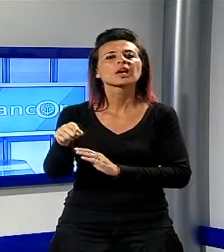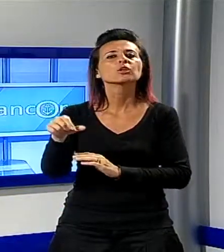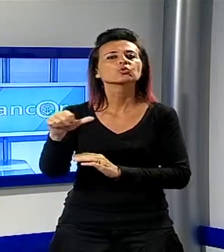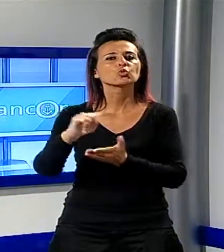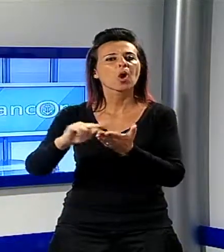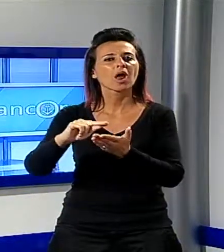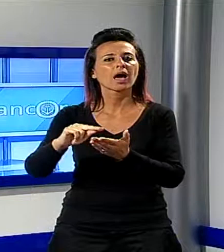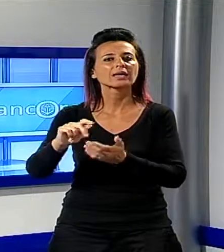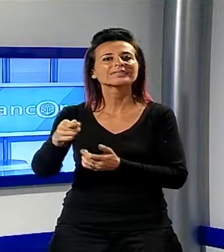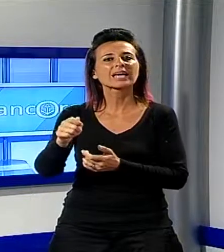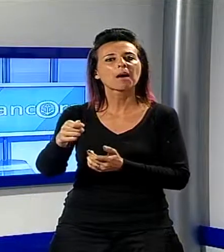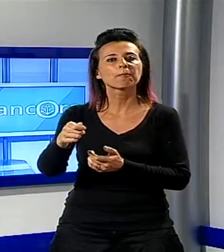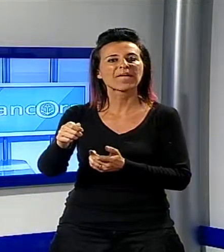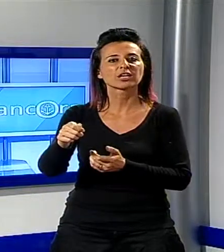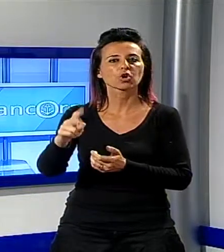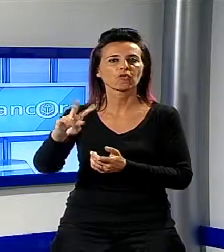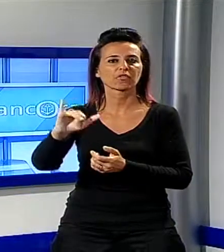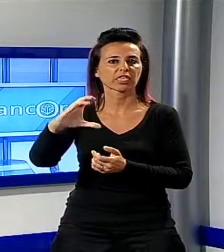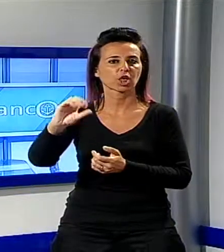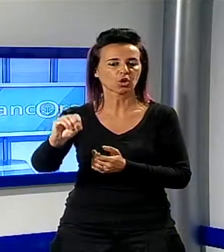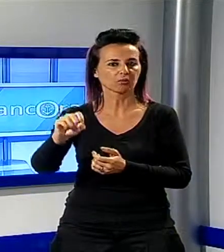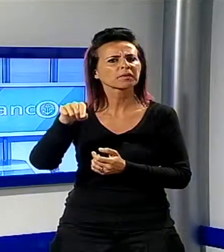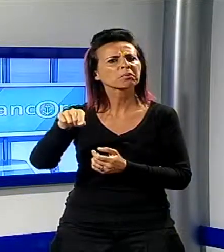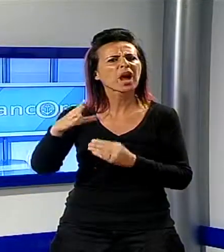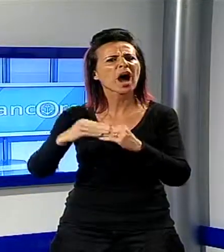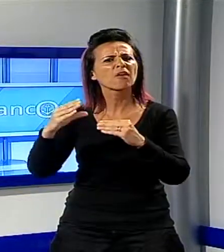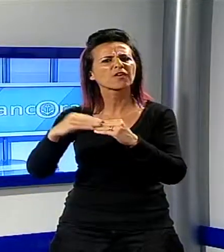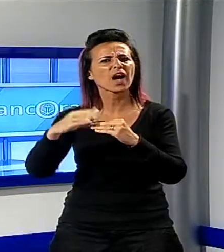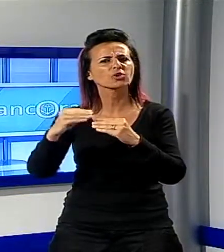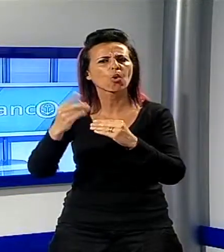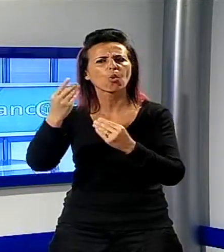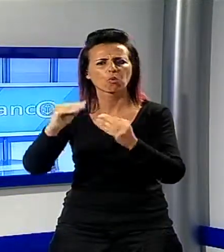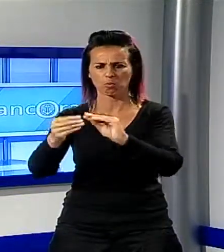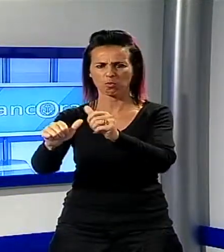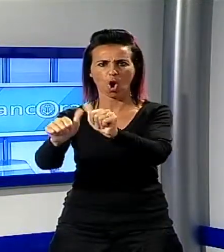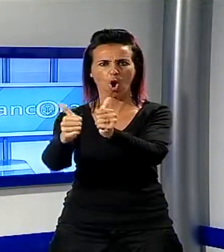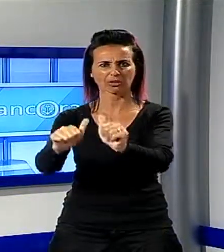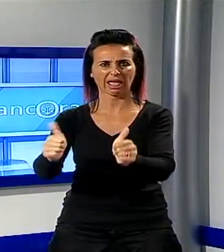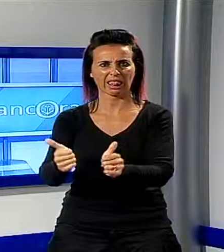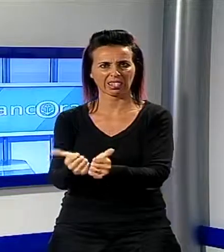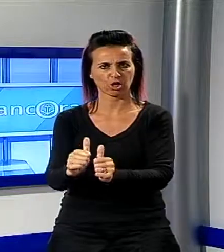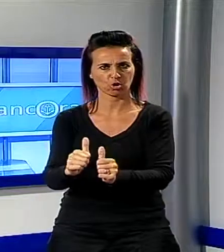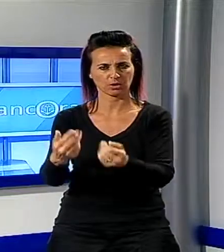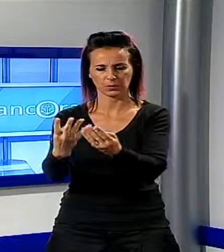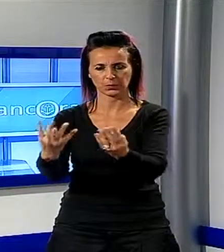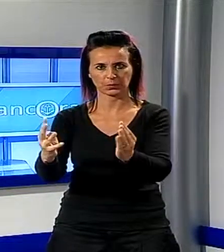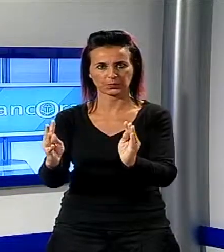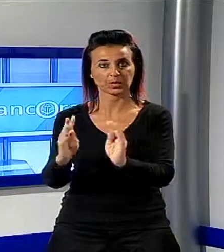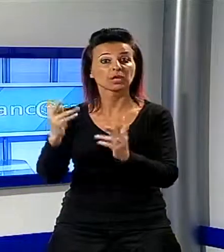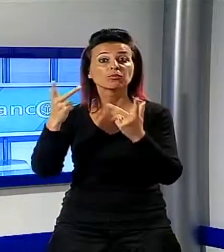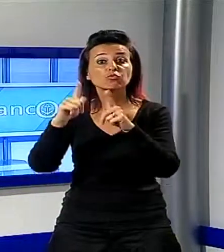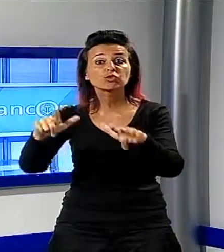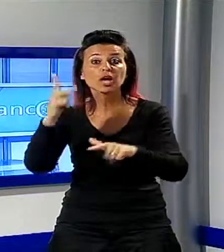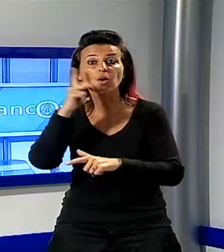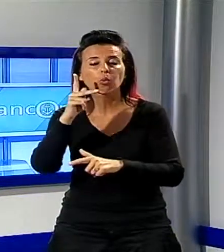ha realizzato un plastico chiamato Parco del Sole. Questo plastico è stato presentato al Palazzo Comunale di Lucca insieme alle opere di